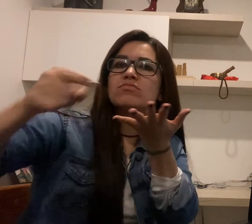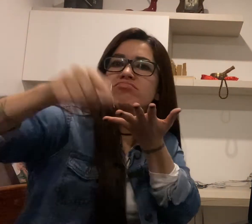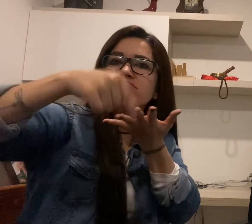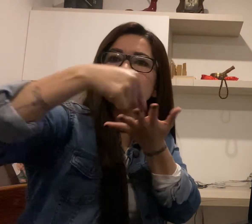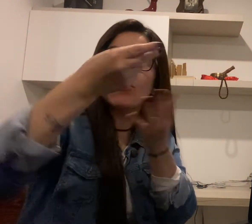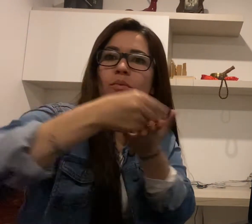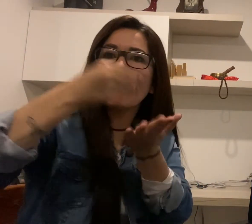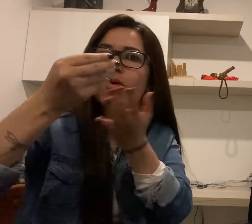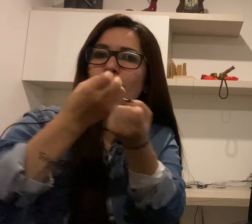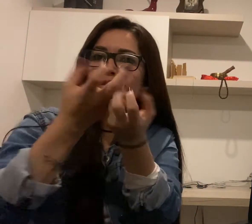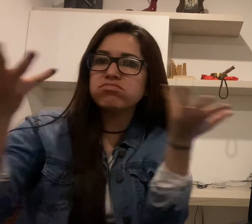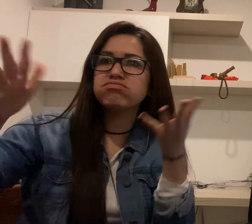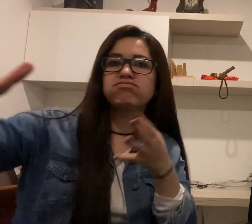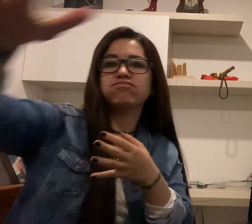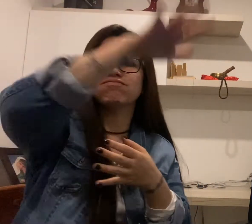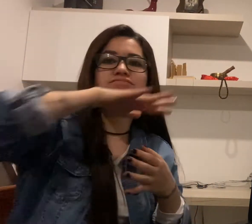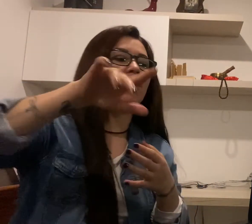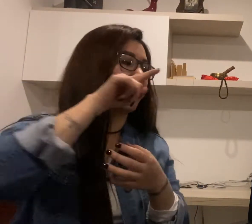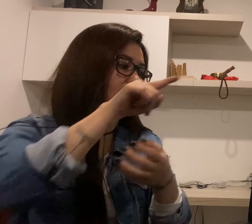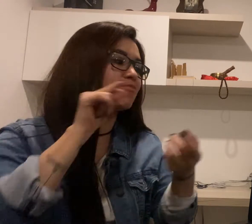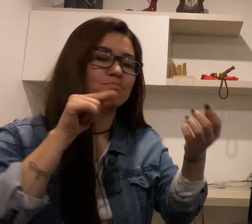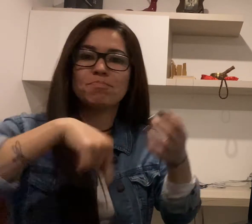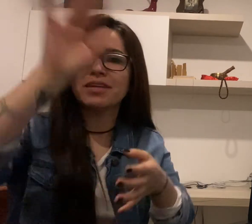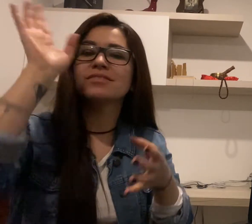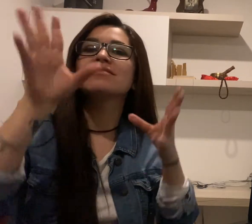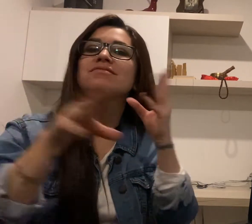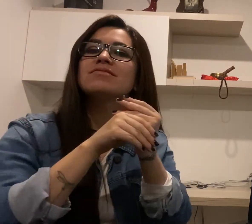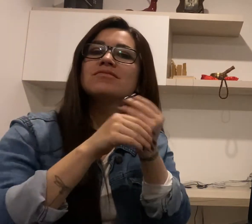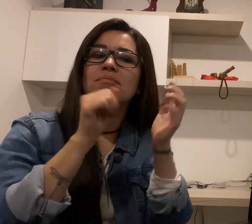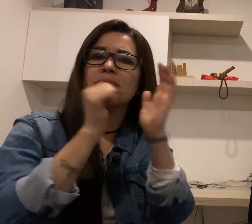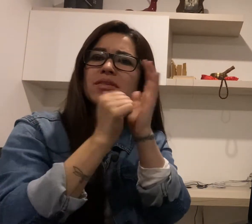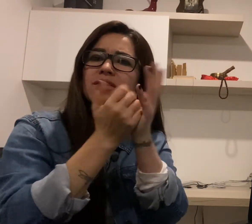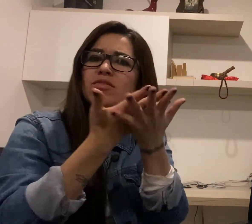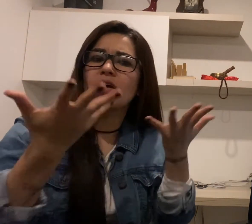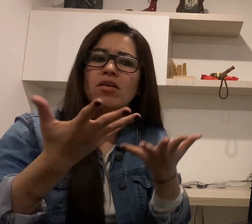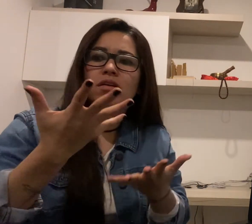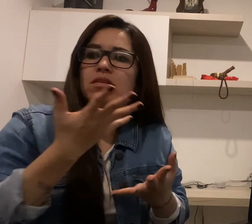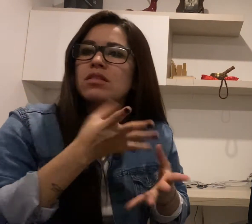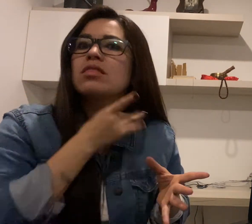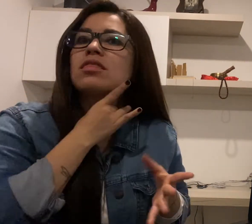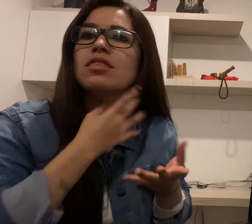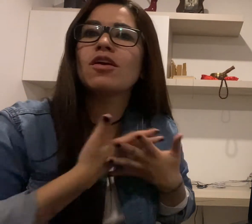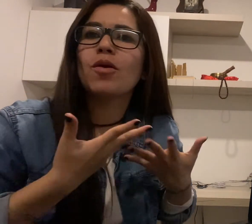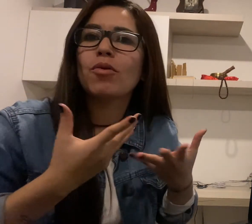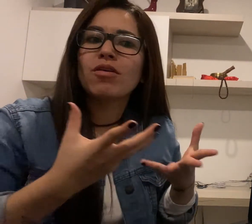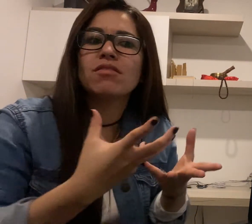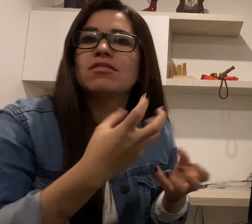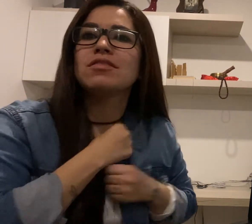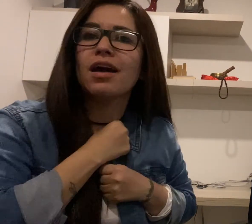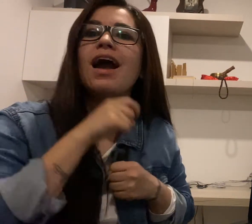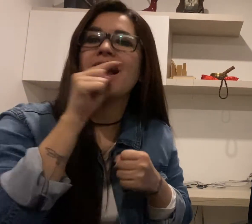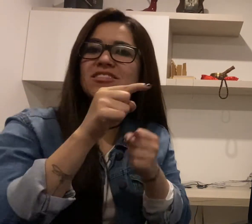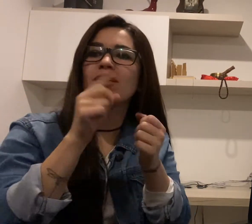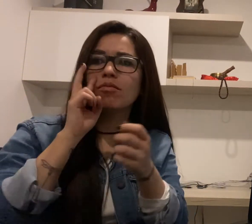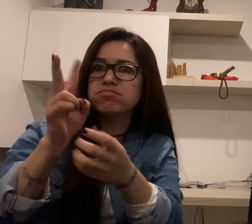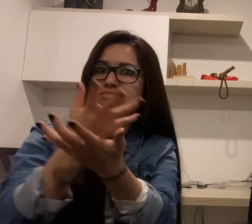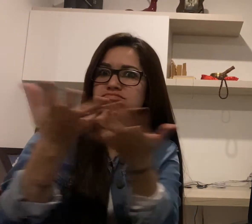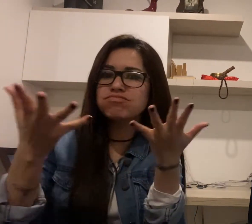manifestación de la sociedad del consumo y el materialismo a través de sus diferentes obras. Cómo ese